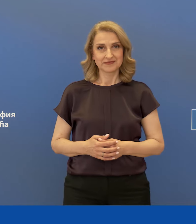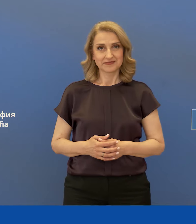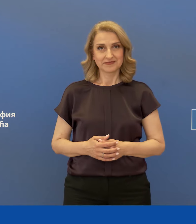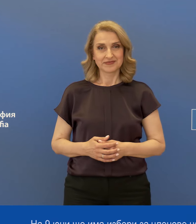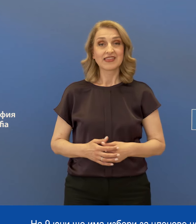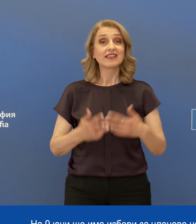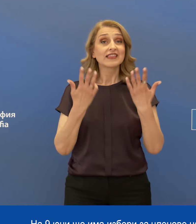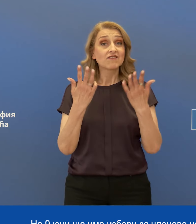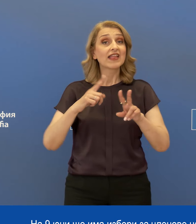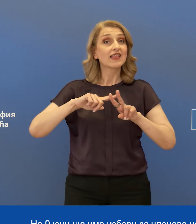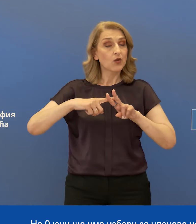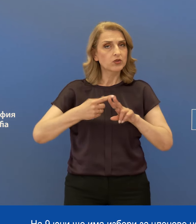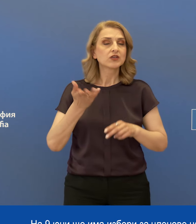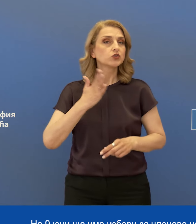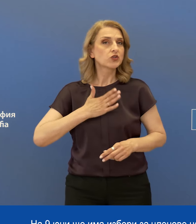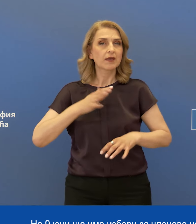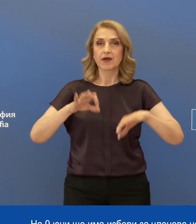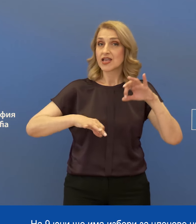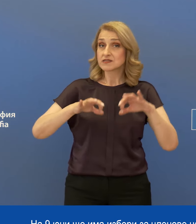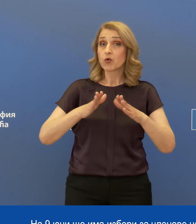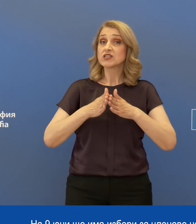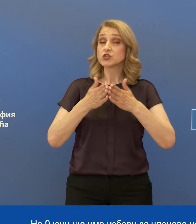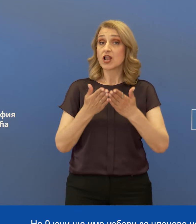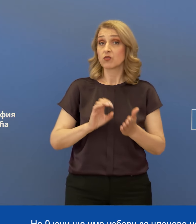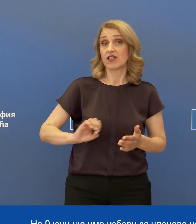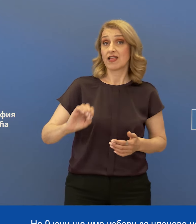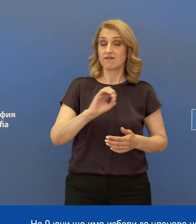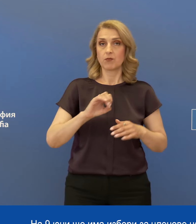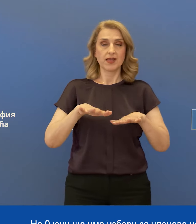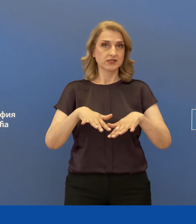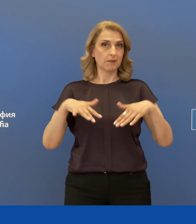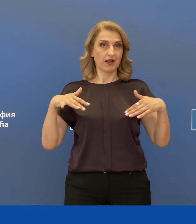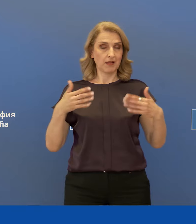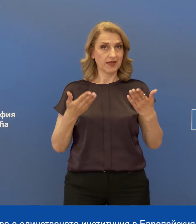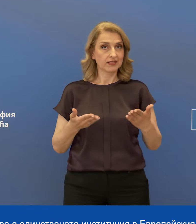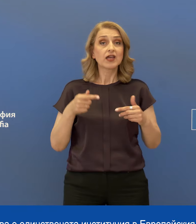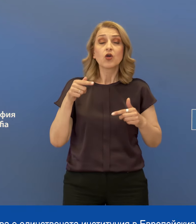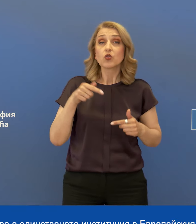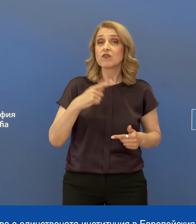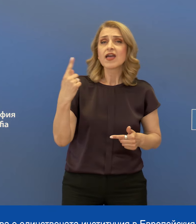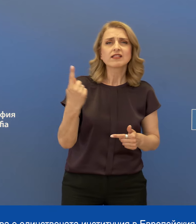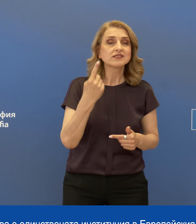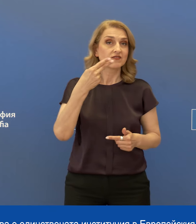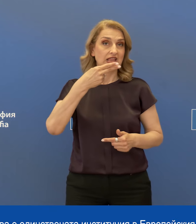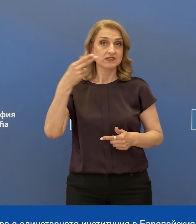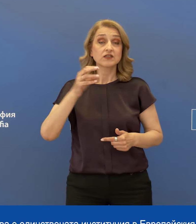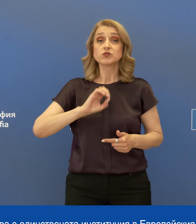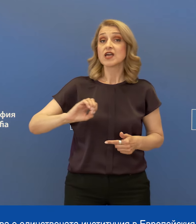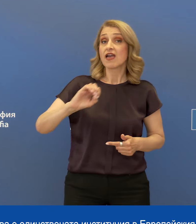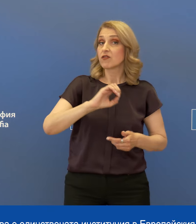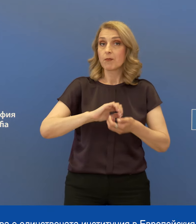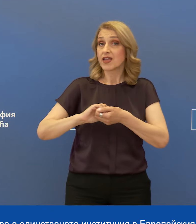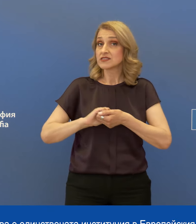На 9 юни ще има избори за членове на Европейския парламент. Това е единствената институция в